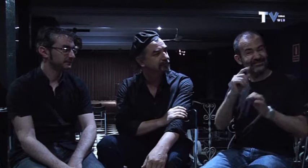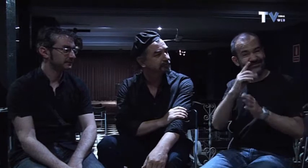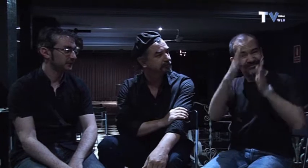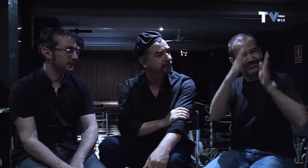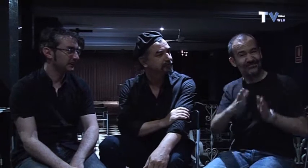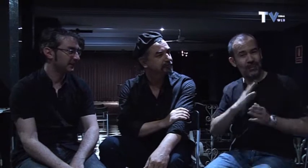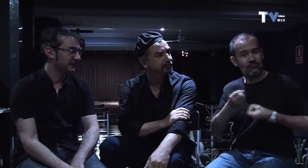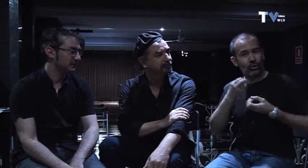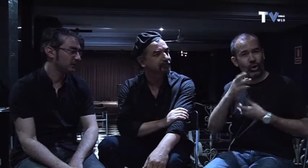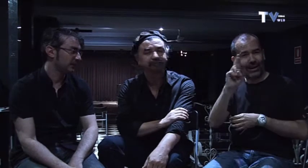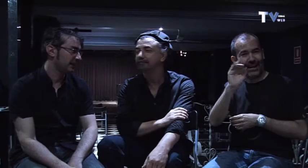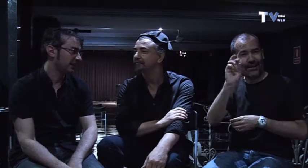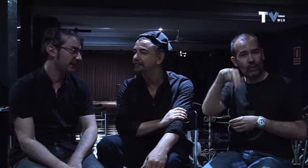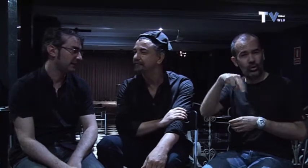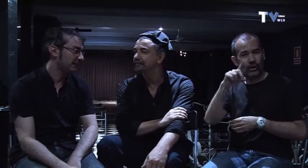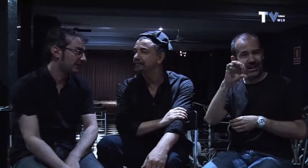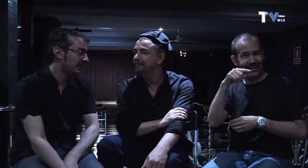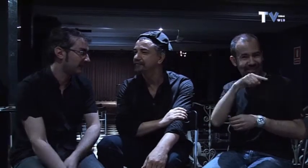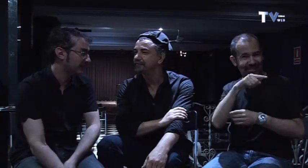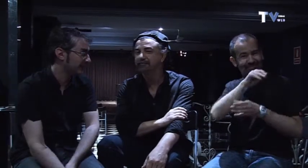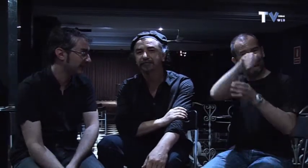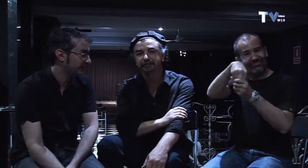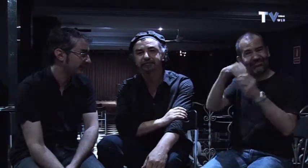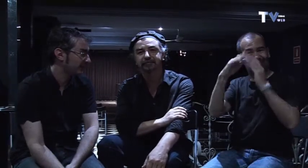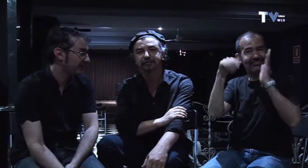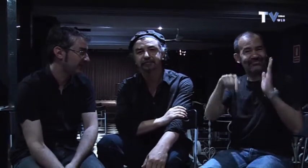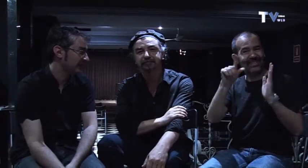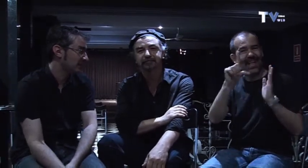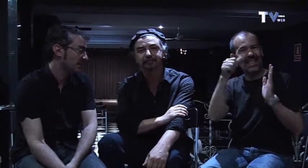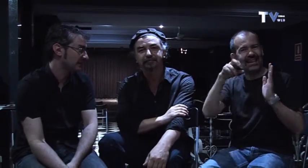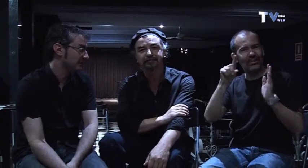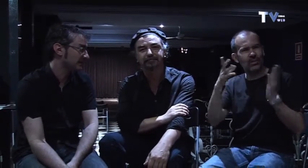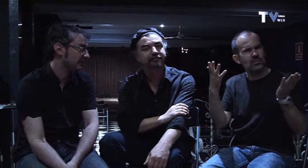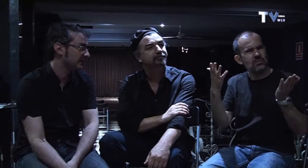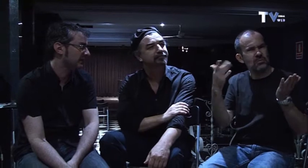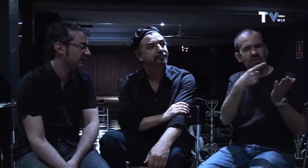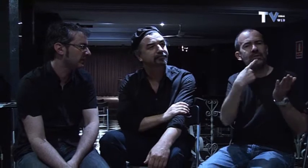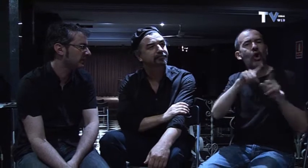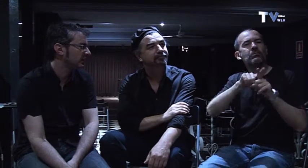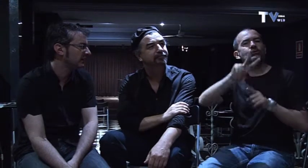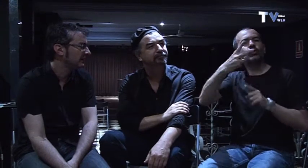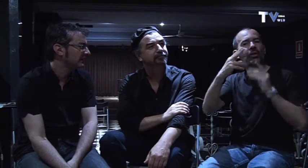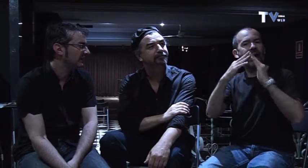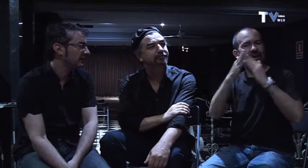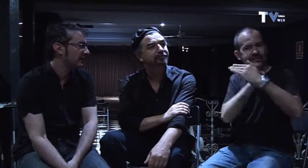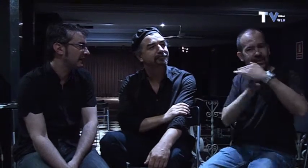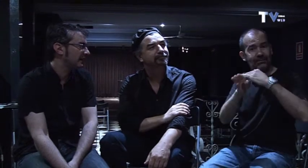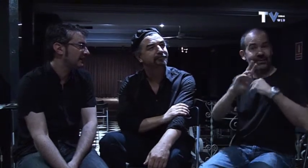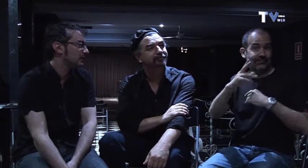pues bien antes hemos visto a Ramón en el CD y como hemos dicho estaba trabajando en el Yantiol pero el Yantiol claro y él decía que era la segunda